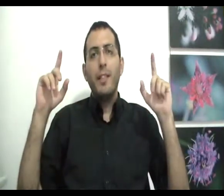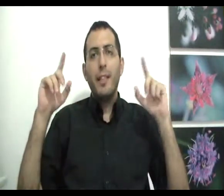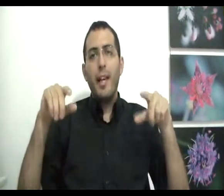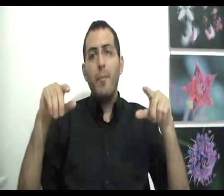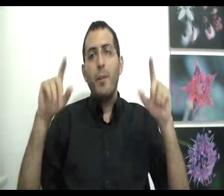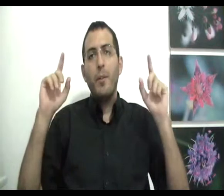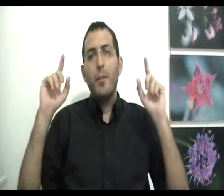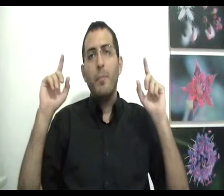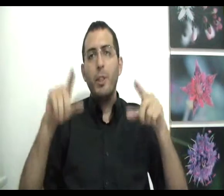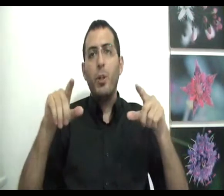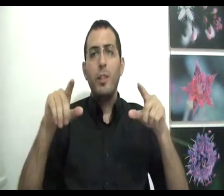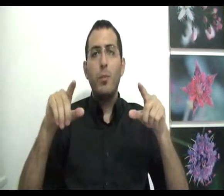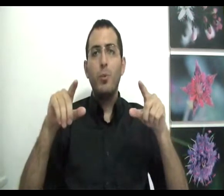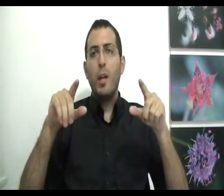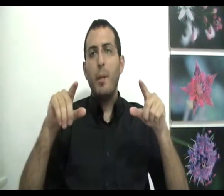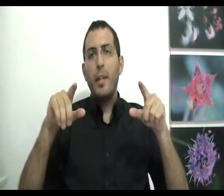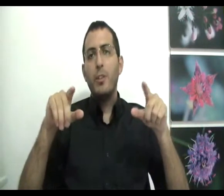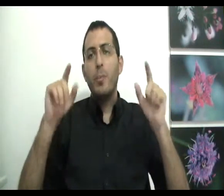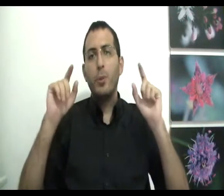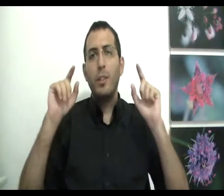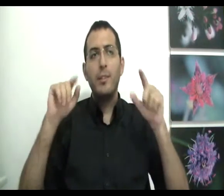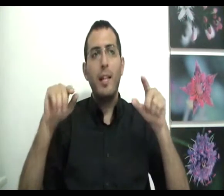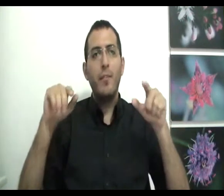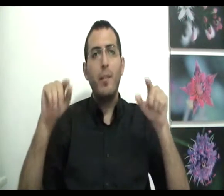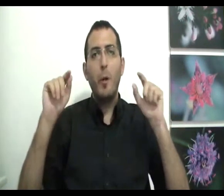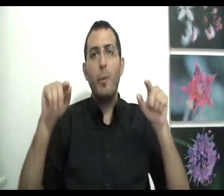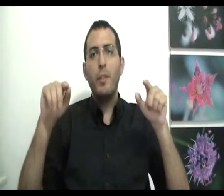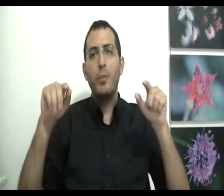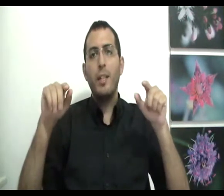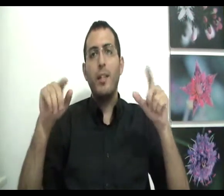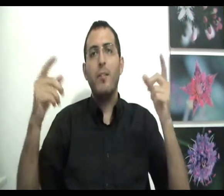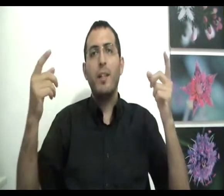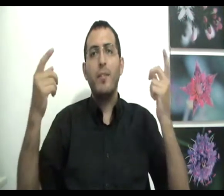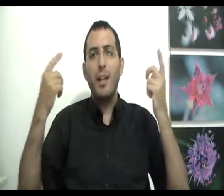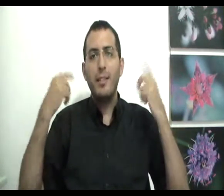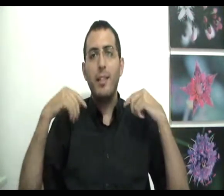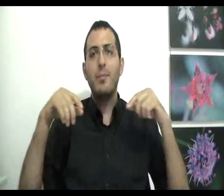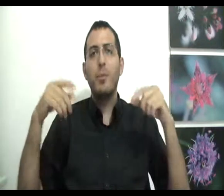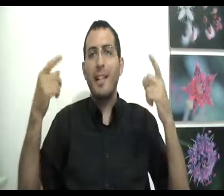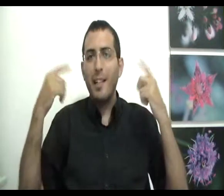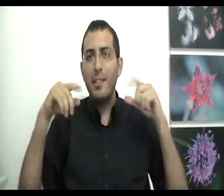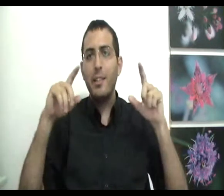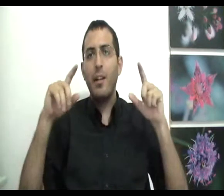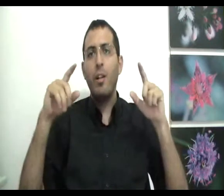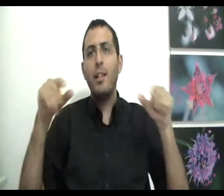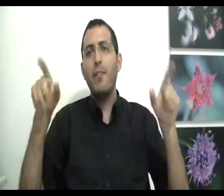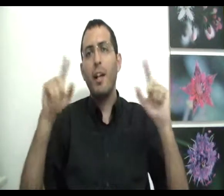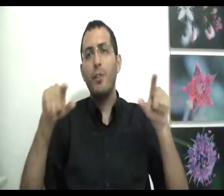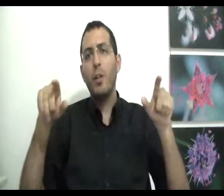ונסכם מי שרוצה להיות מאושר באמת שפשוט ינסה להבין מה הוא באמת רוצה והדבר הזה עצמו יגדיל את השכל של האדם ויאפשר לו